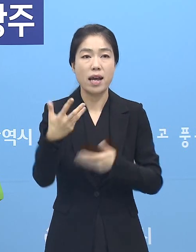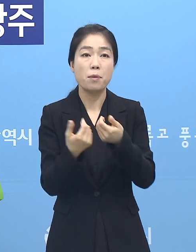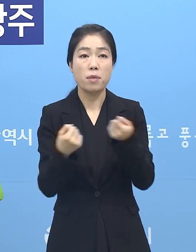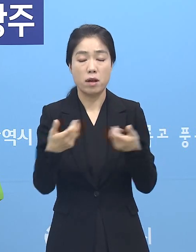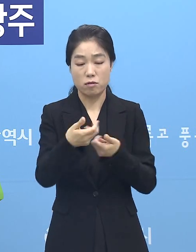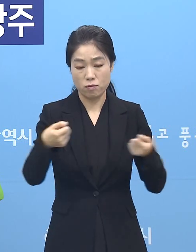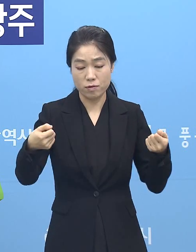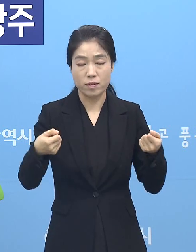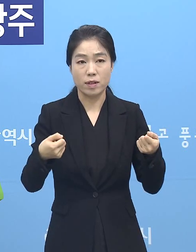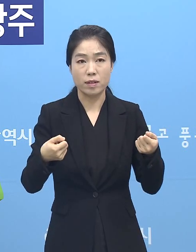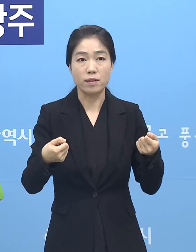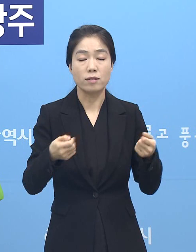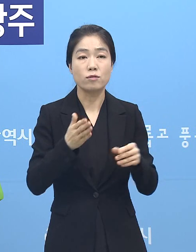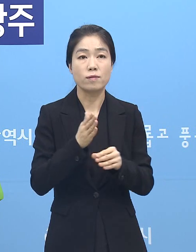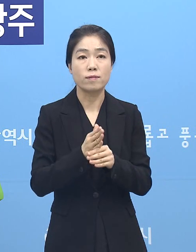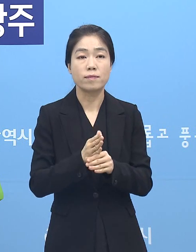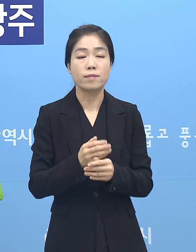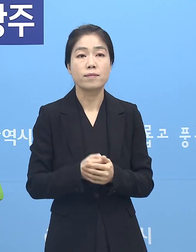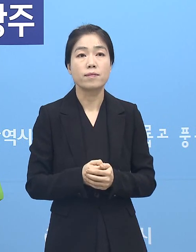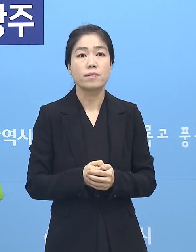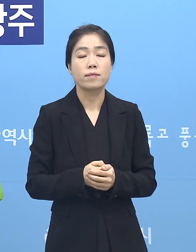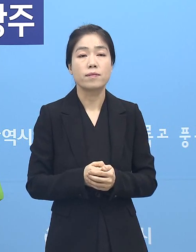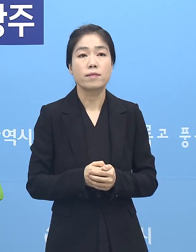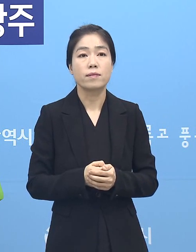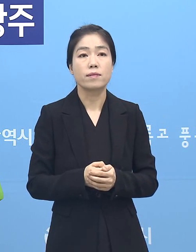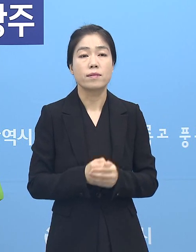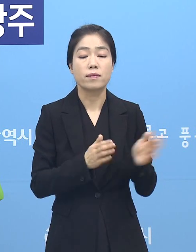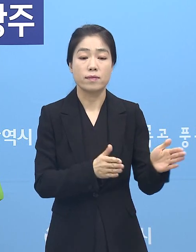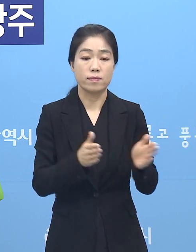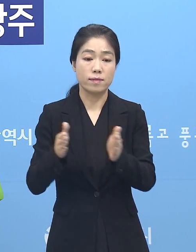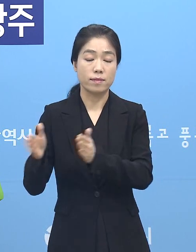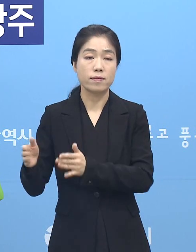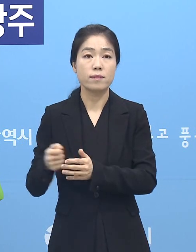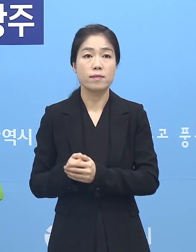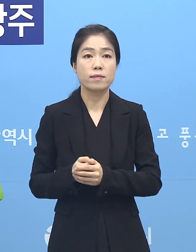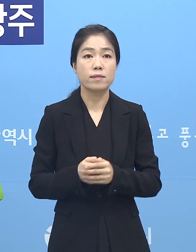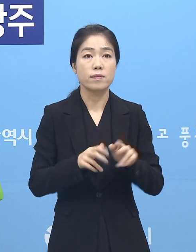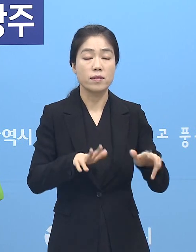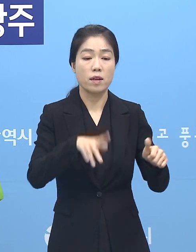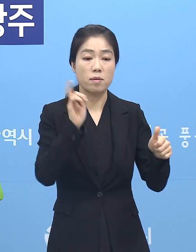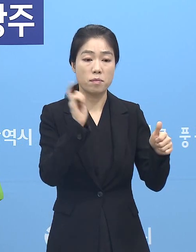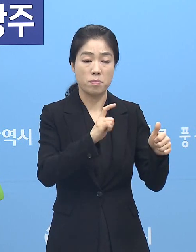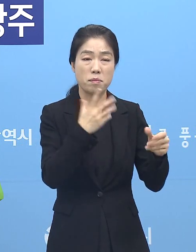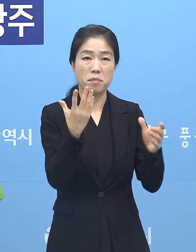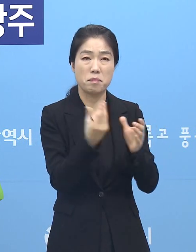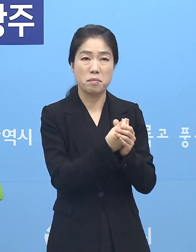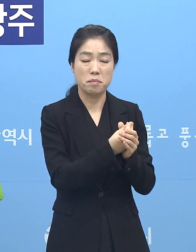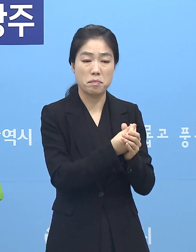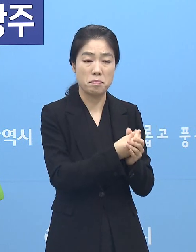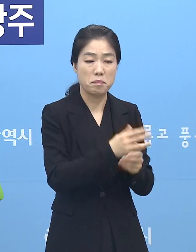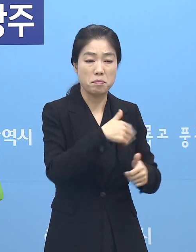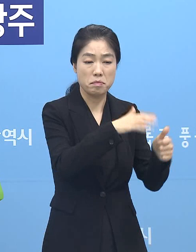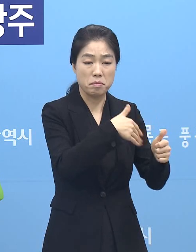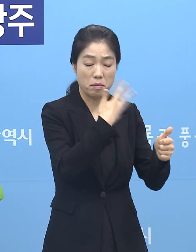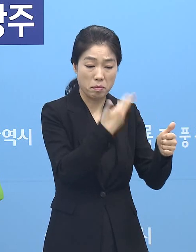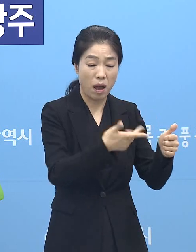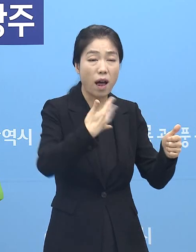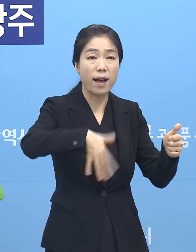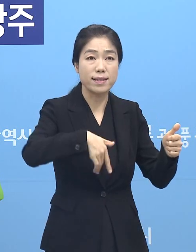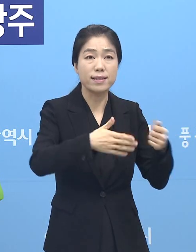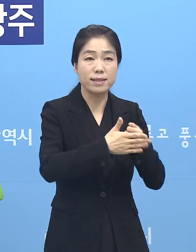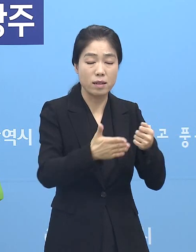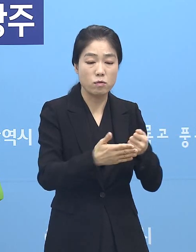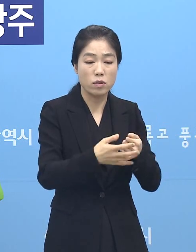입원실에 배치를 하고 있고요. 그다음에 별도 공간으로 현재는 확진자가 완전히 나갈 때까지는 동선을